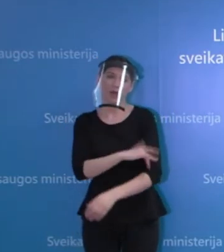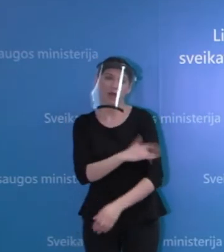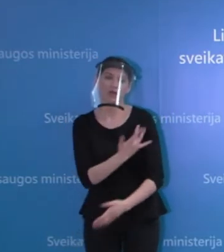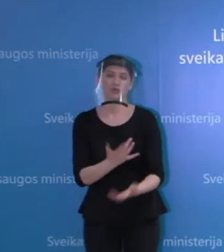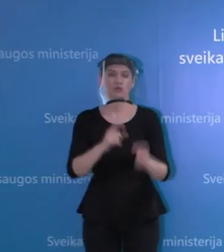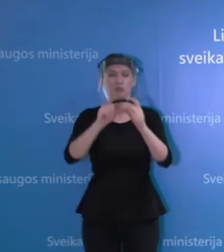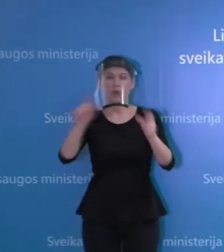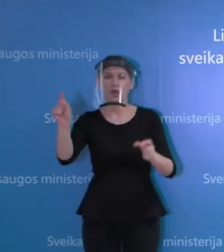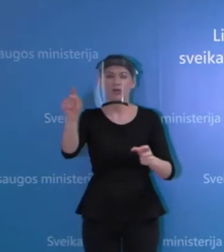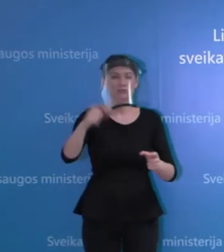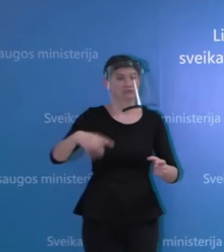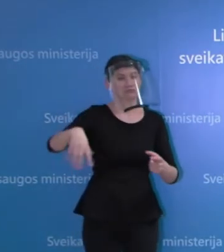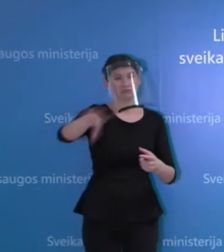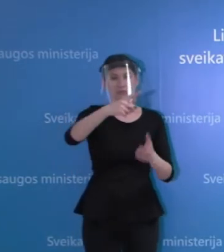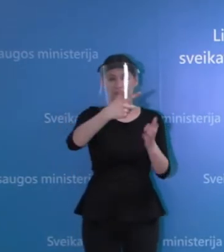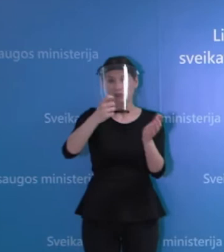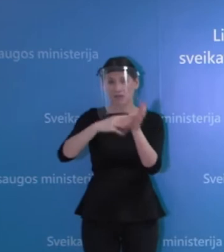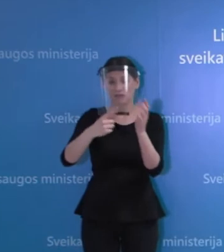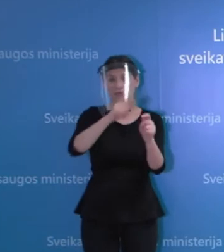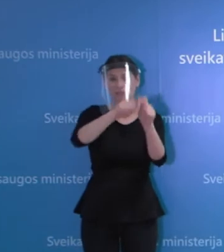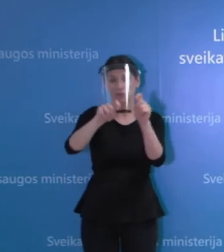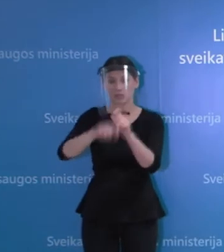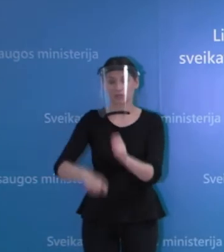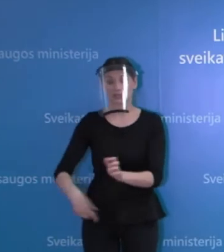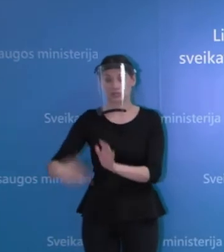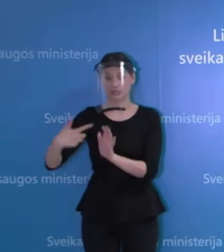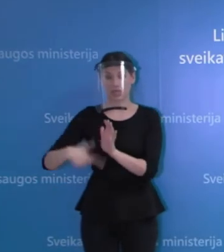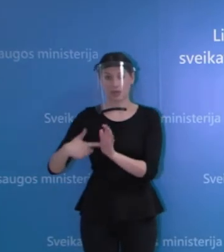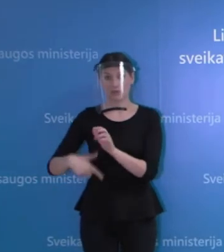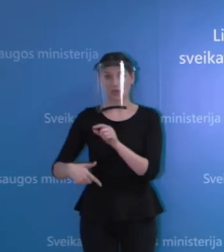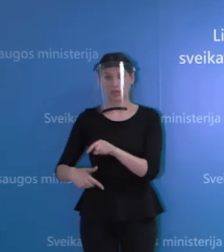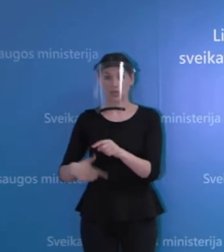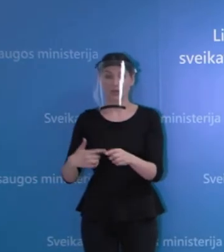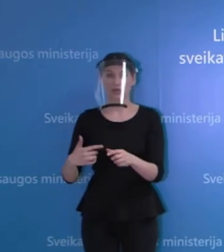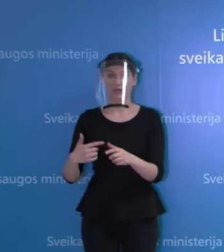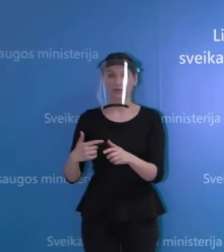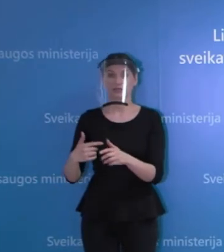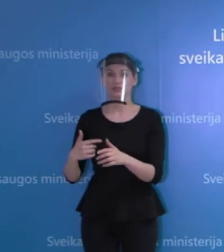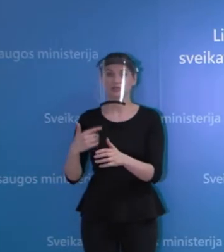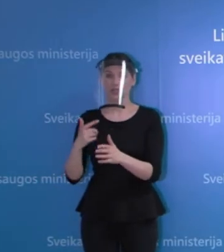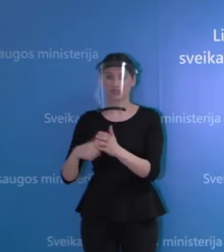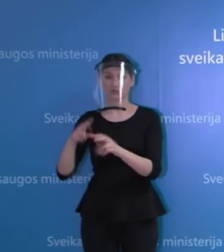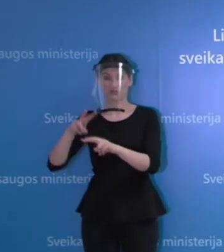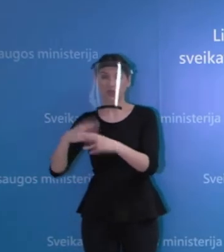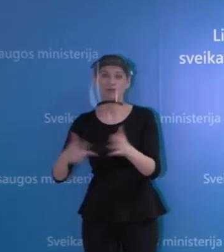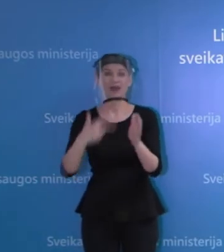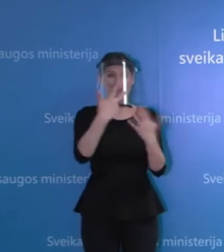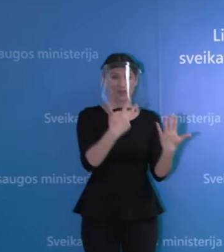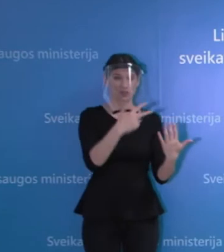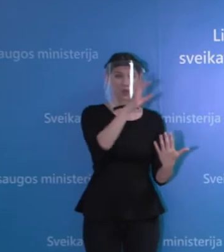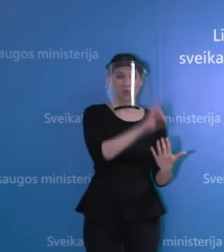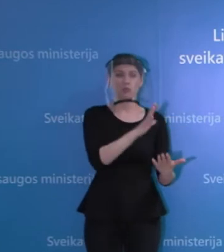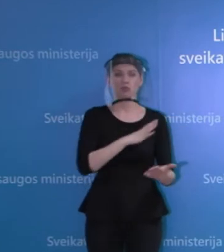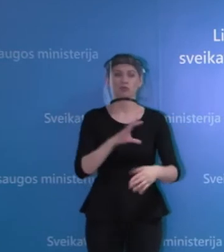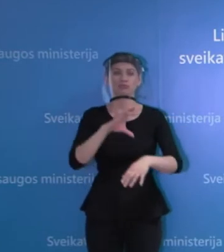teikimo vieta Lietuvoje ir 70-ie jų arba 8 procentuose buvo nustatyti tam tikrai